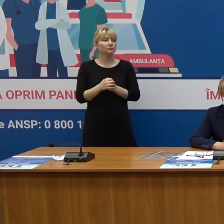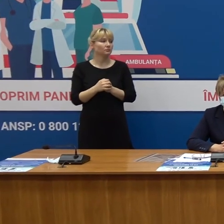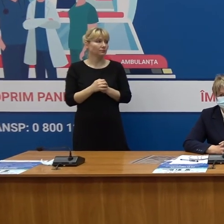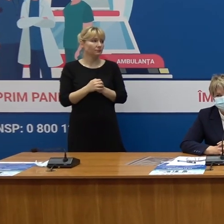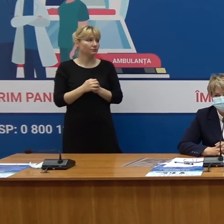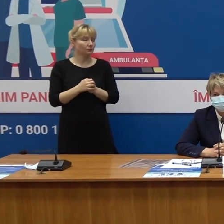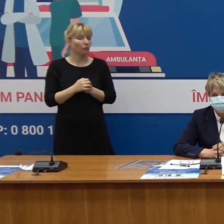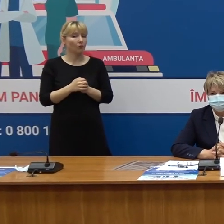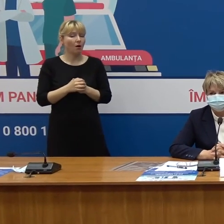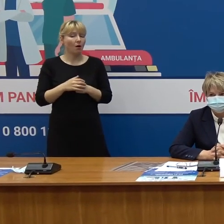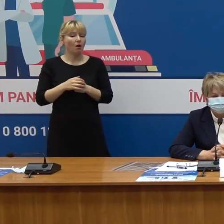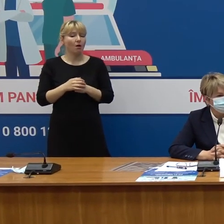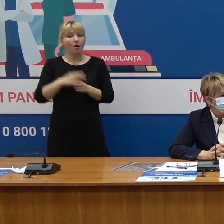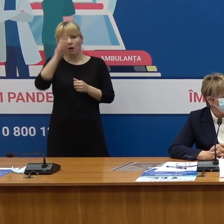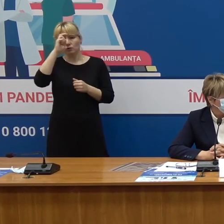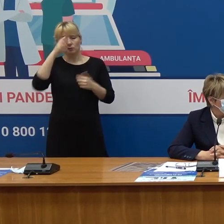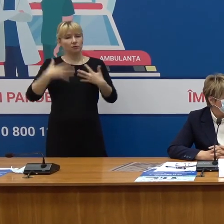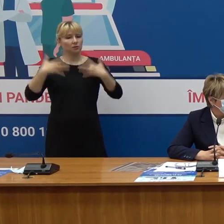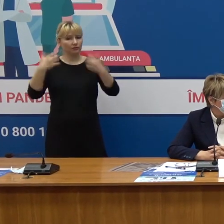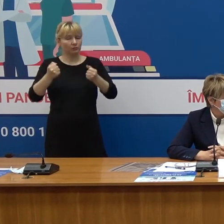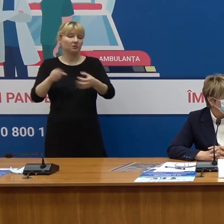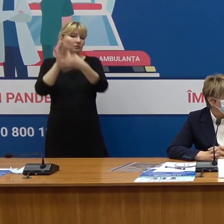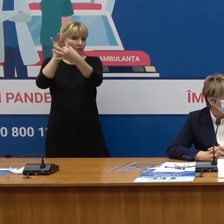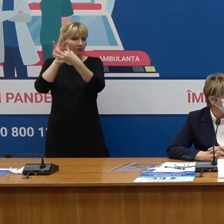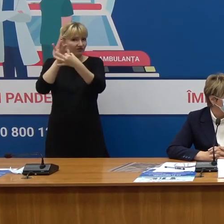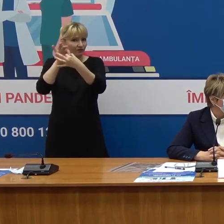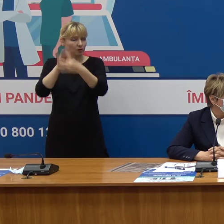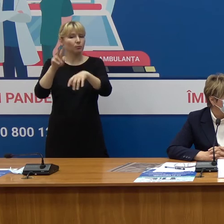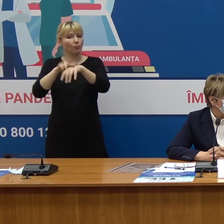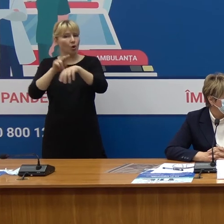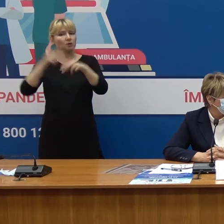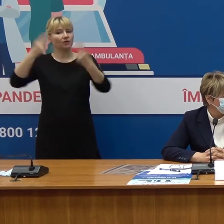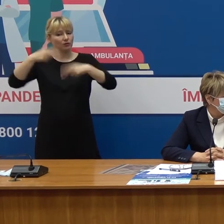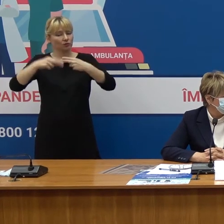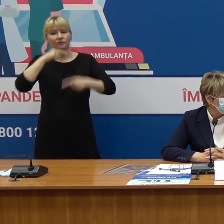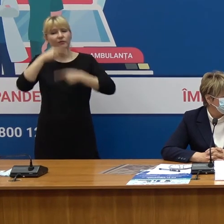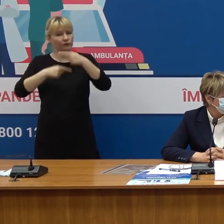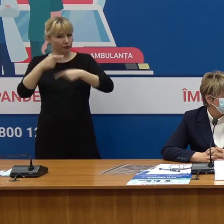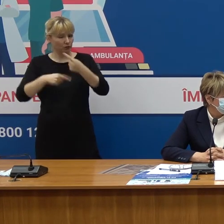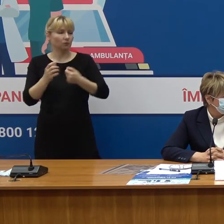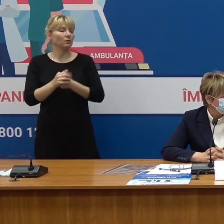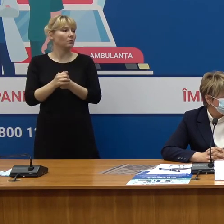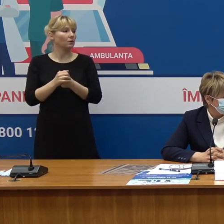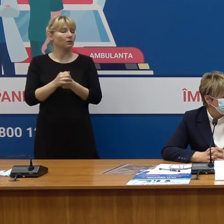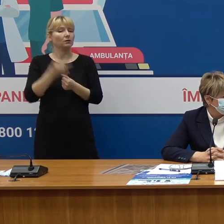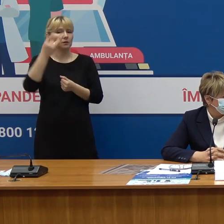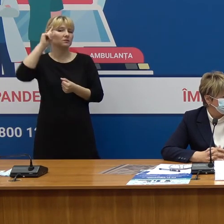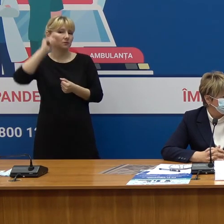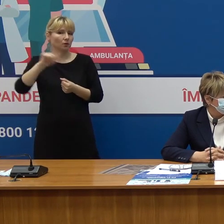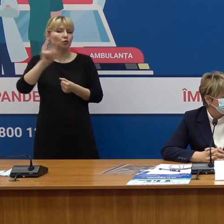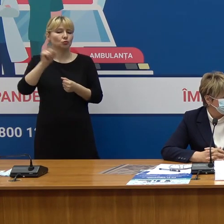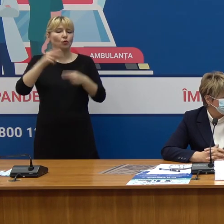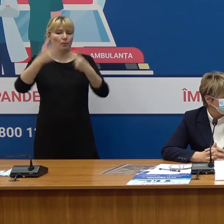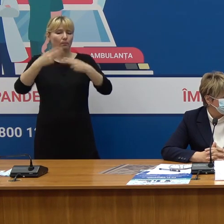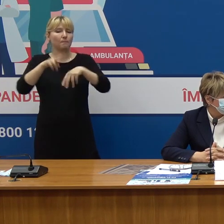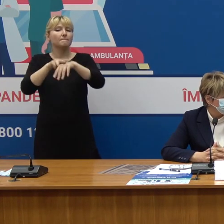Autoritățile de sănătate sunt la legătură cu Poliția de Frontieră permanent După cum cunoașteți, Poliția de